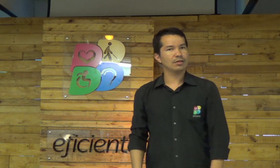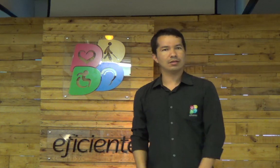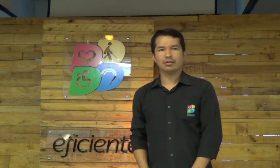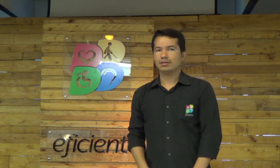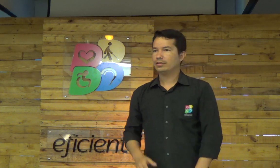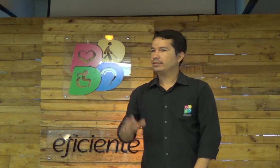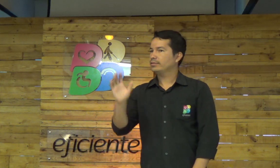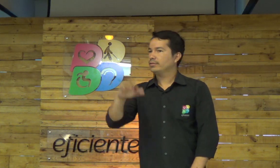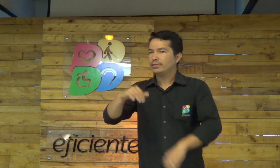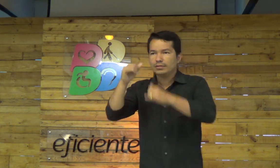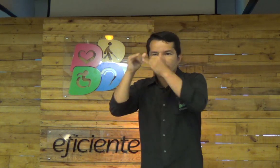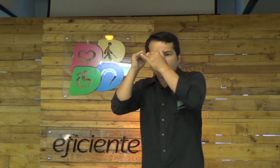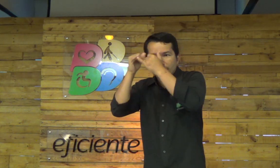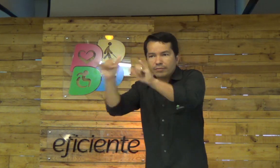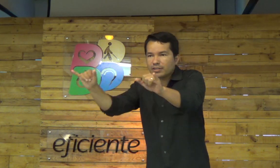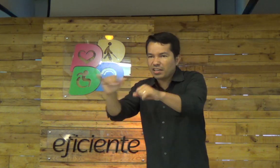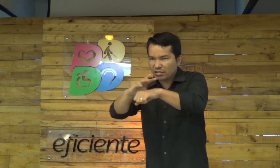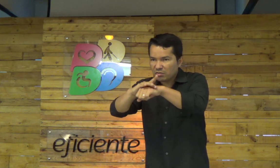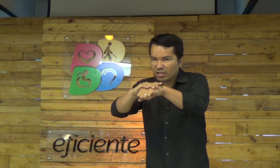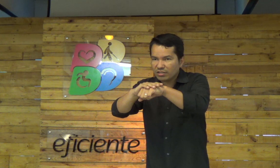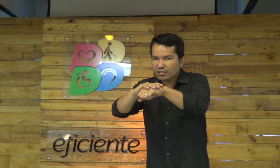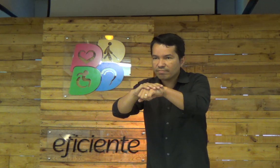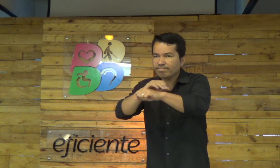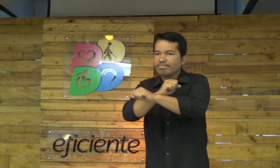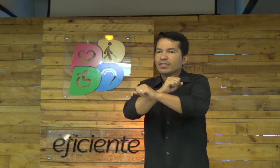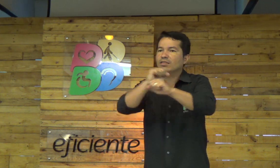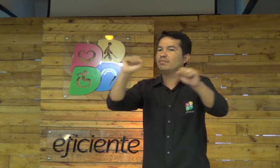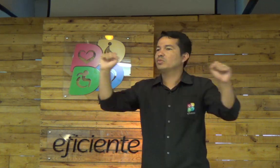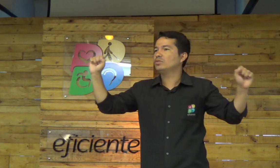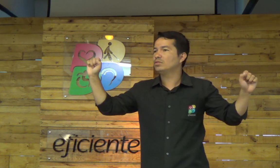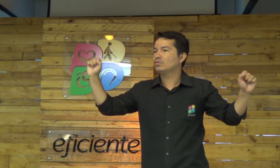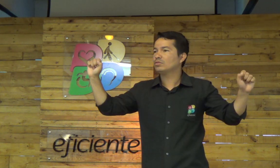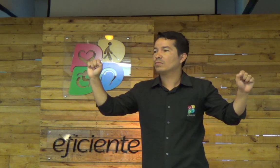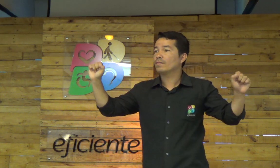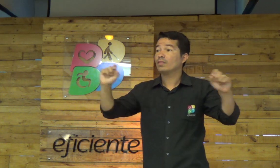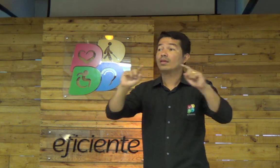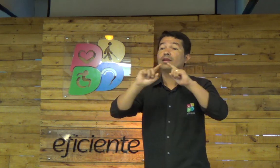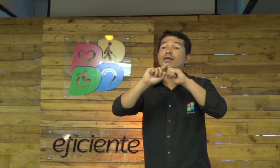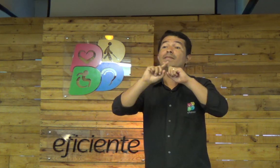a minha idade já é um pouco avançada, mas eu consigo evitar? Não.